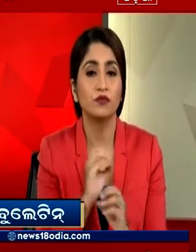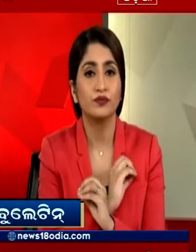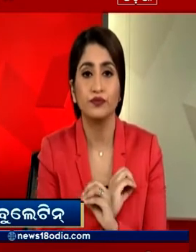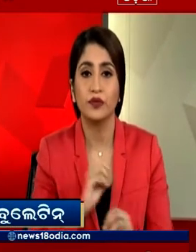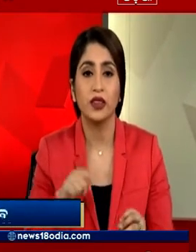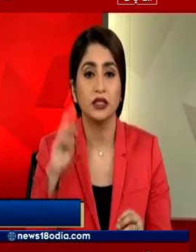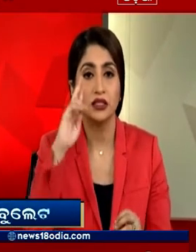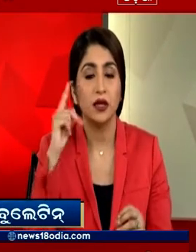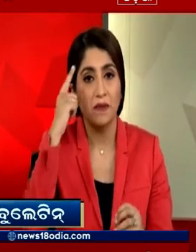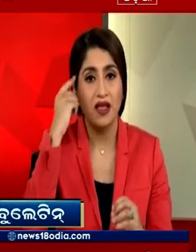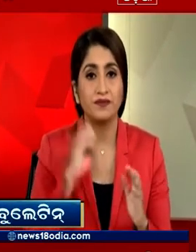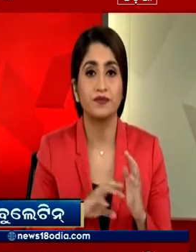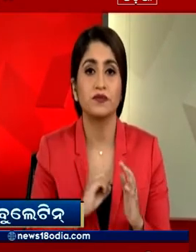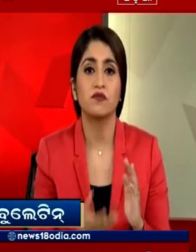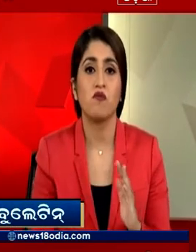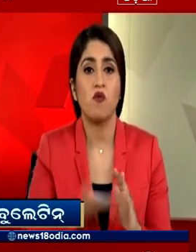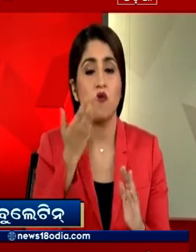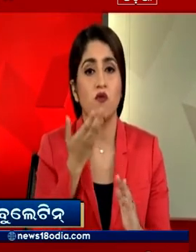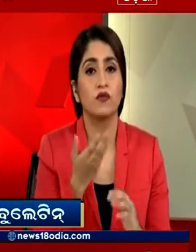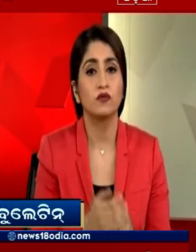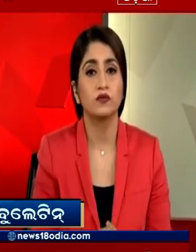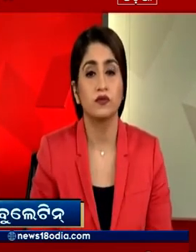से प्रदूशन में इजाफा हुआ है।